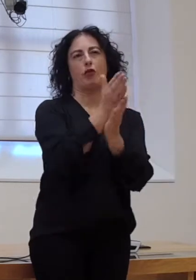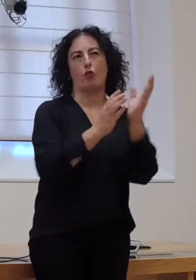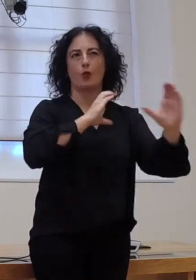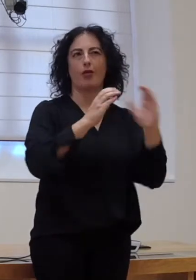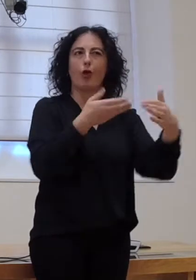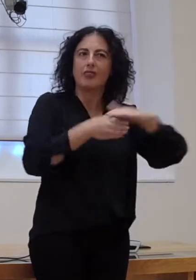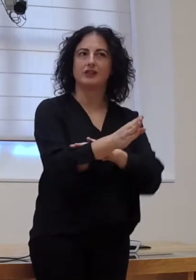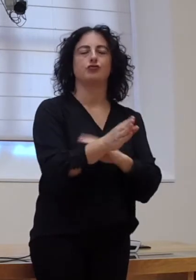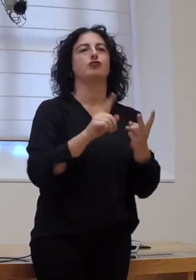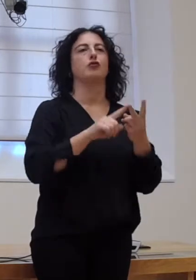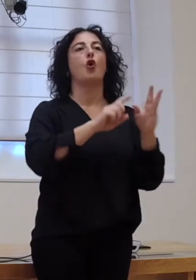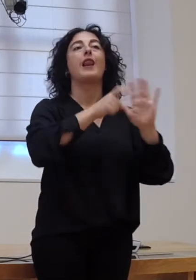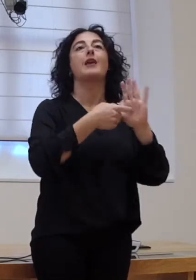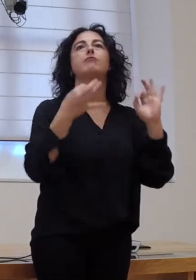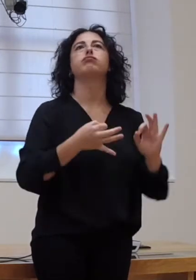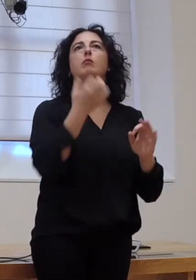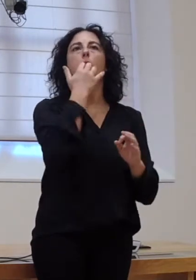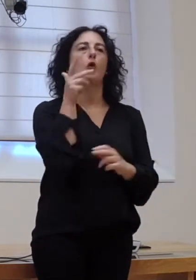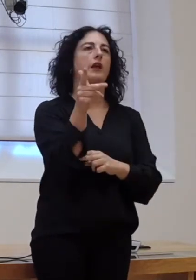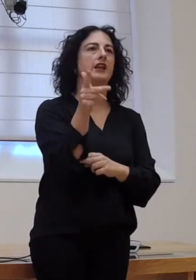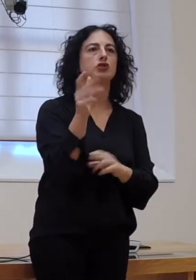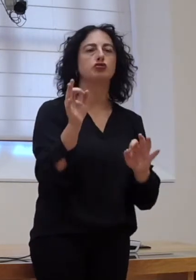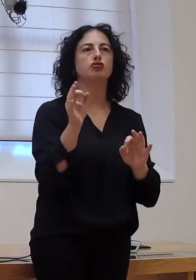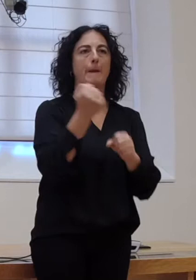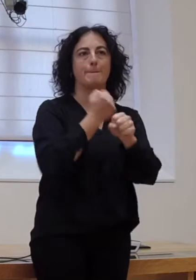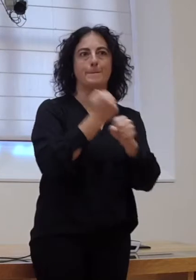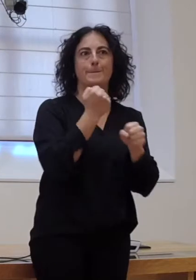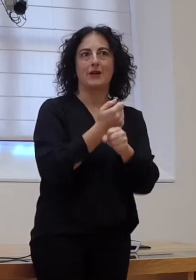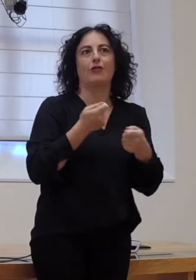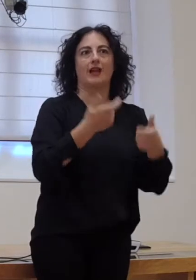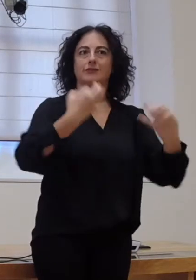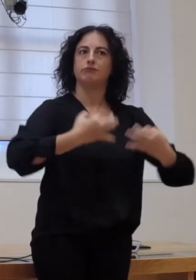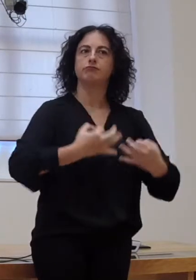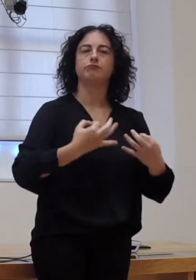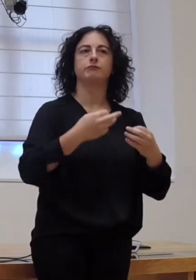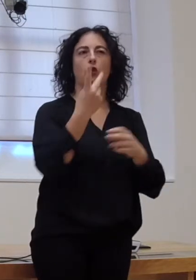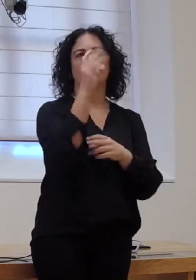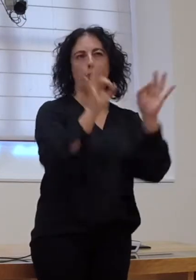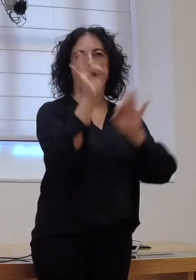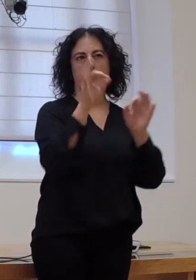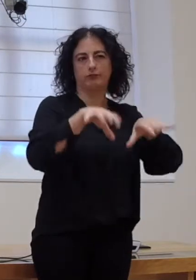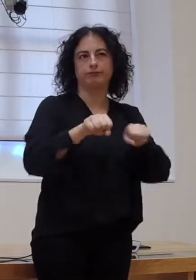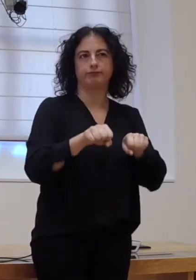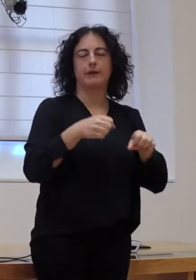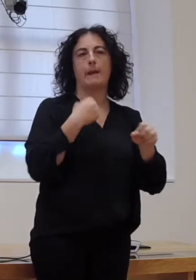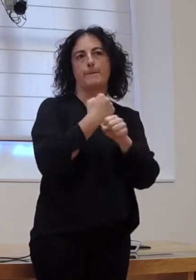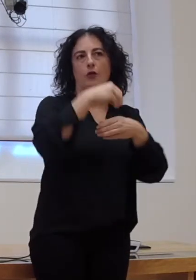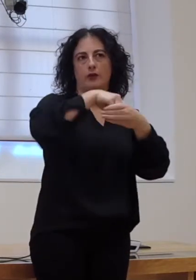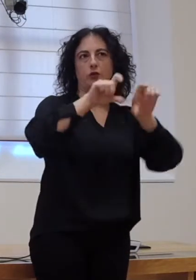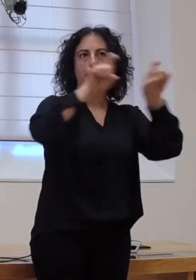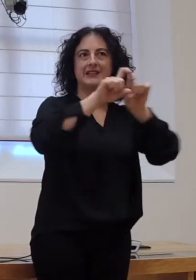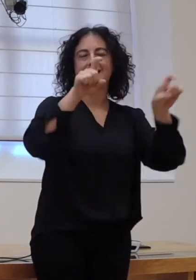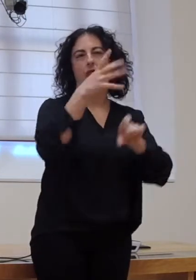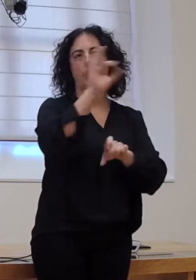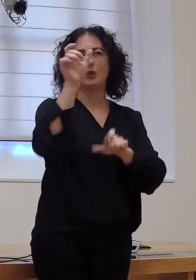O Dereitos das Persoas con